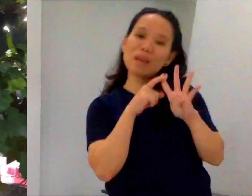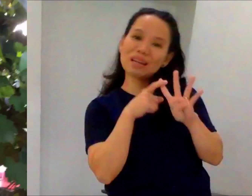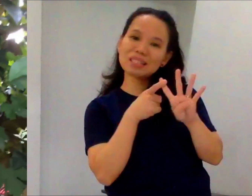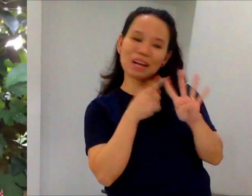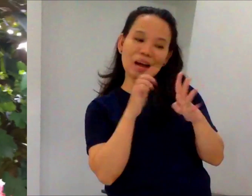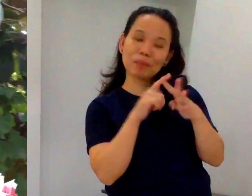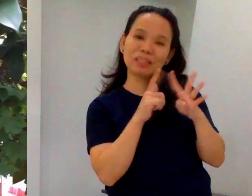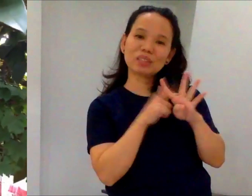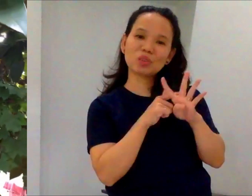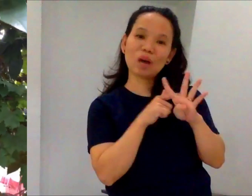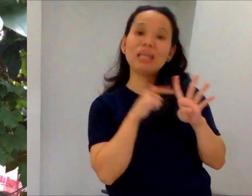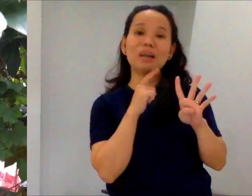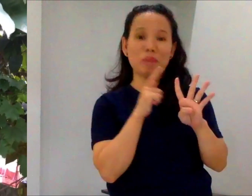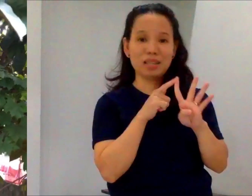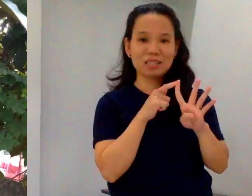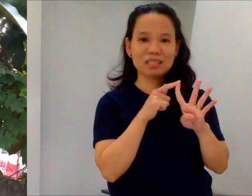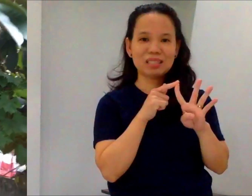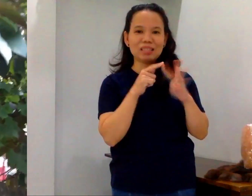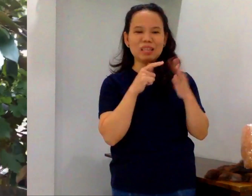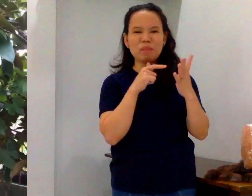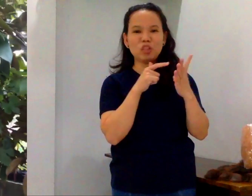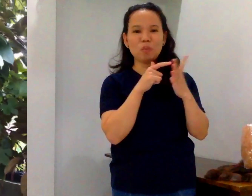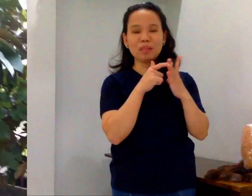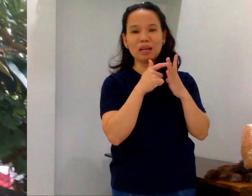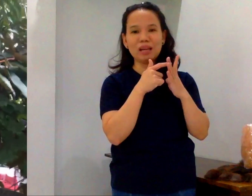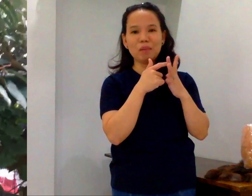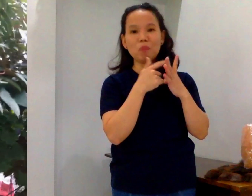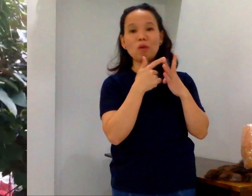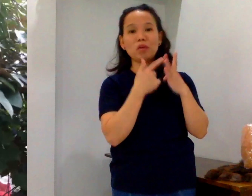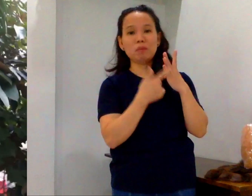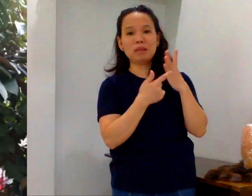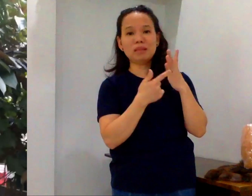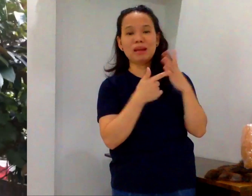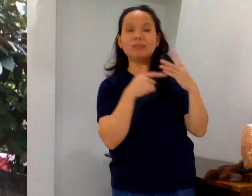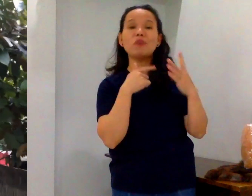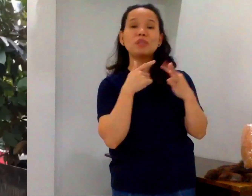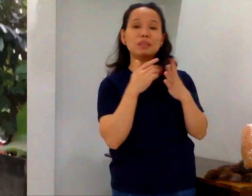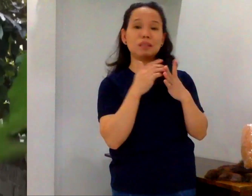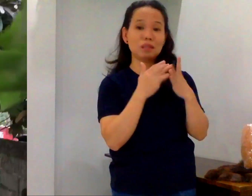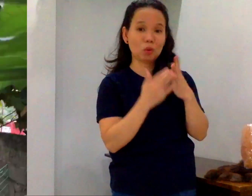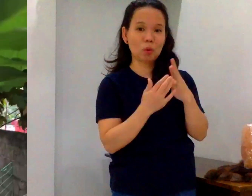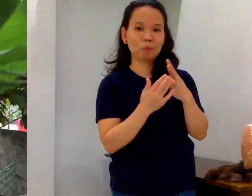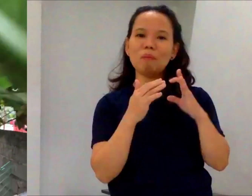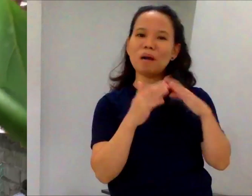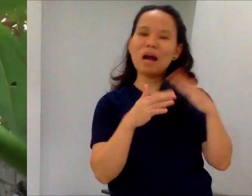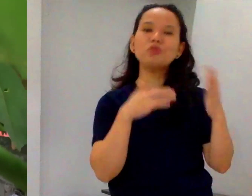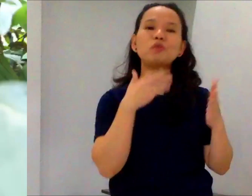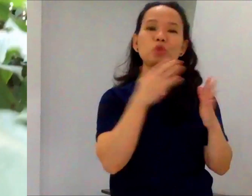pa lang sa apat na to, ay kamuts. Kasi medyo matagal mamunga yung iba. Nakagrafted trees ito. Mga after few